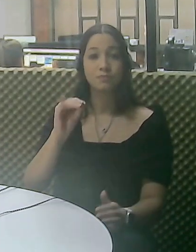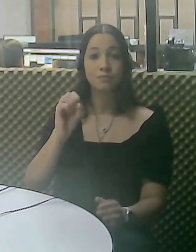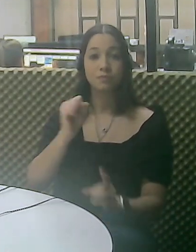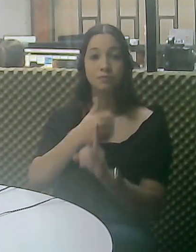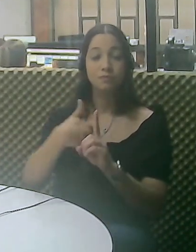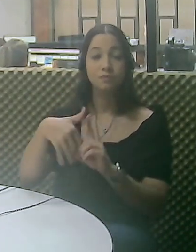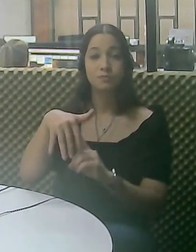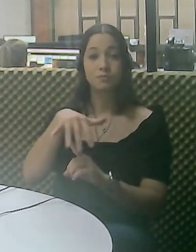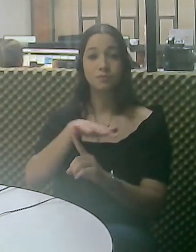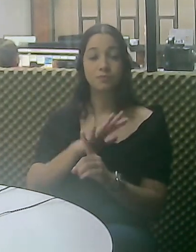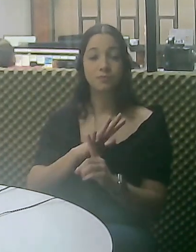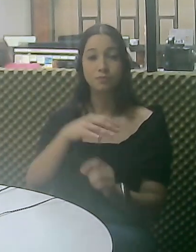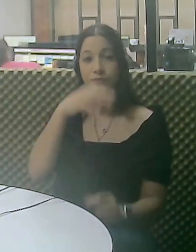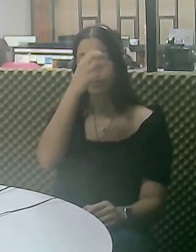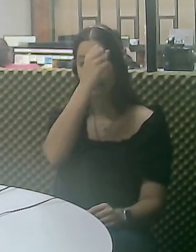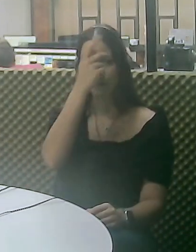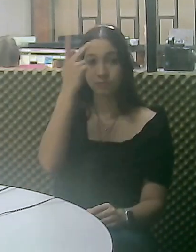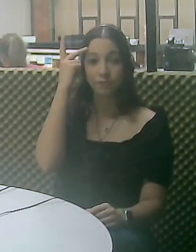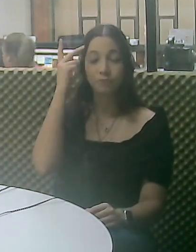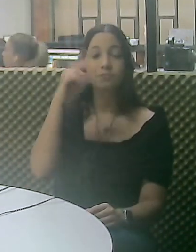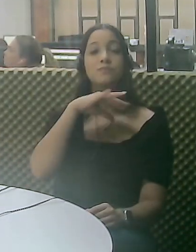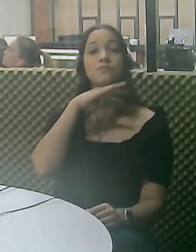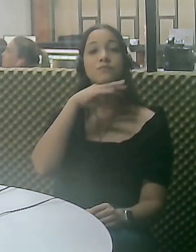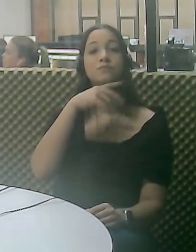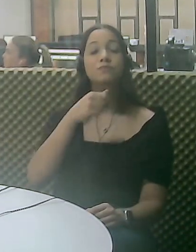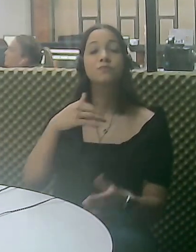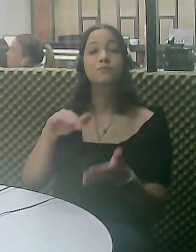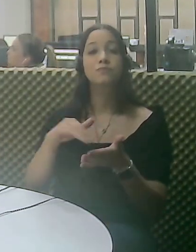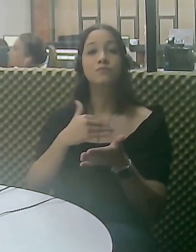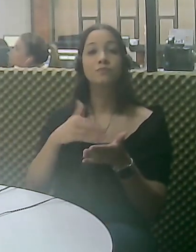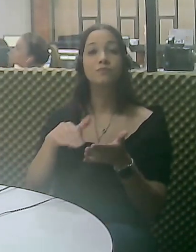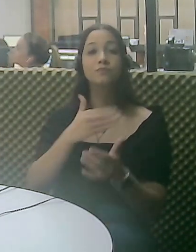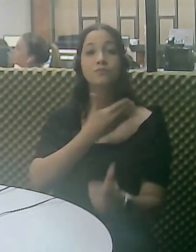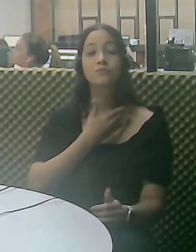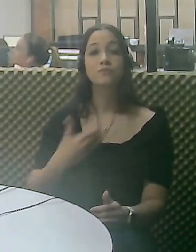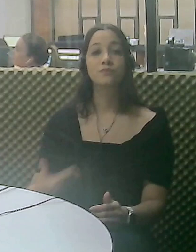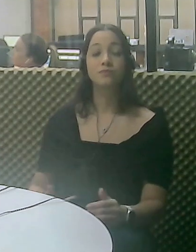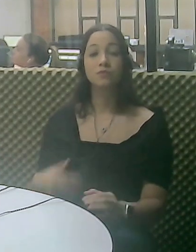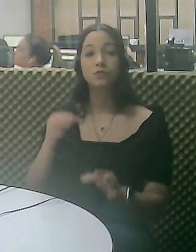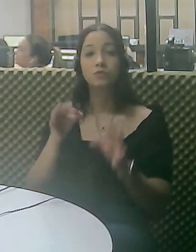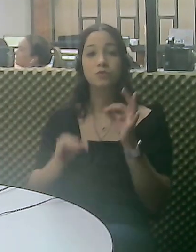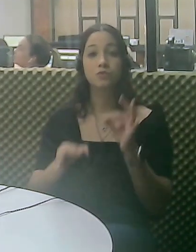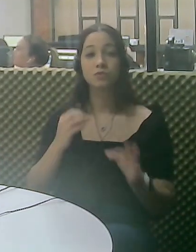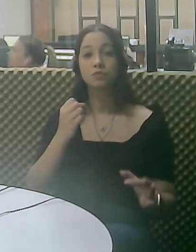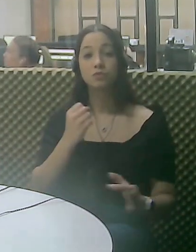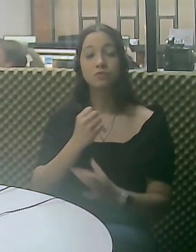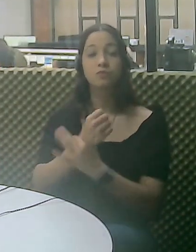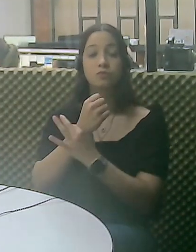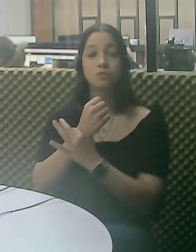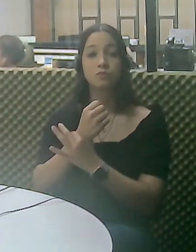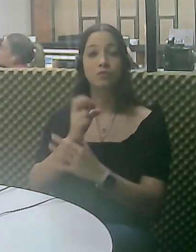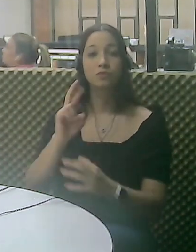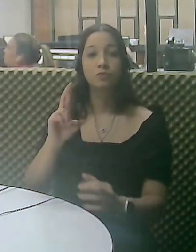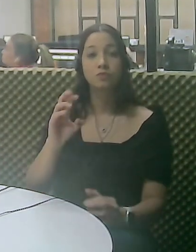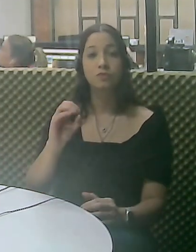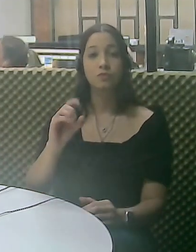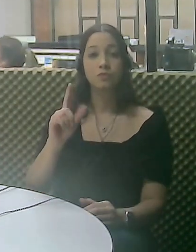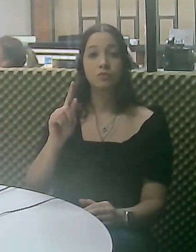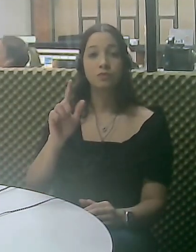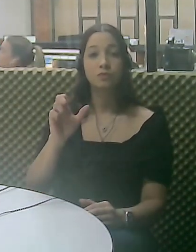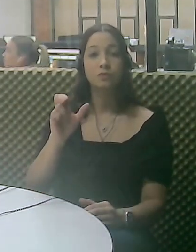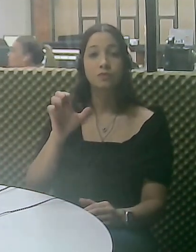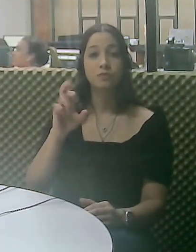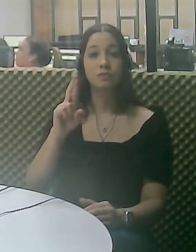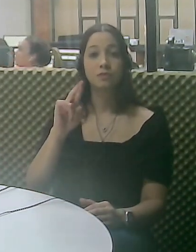Prefeitura anuncia início do programa Biosocial. O prefeito Odelmo Leão e o secretário de Estado de